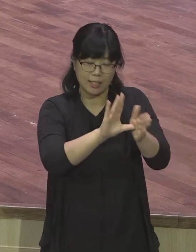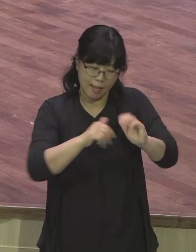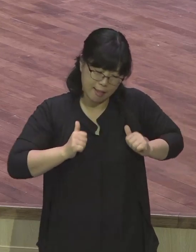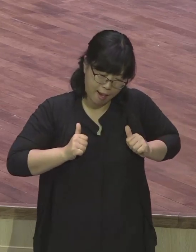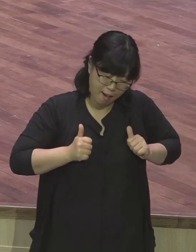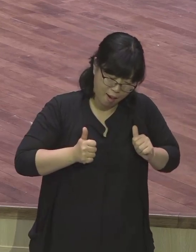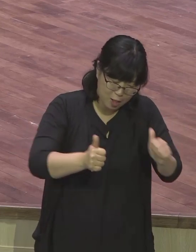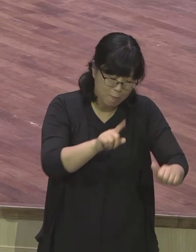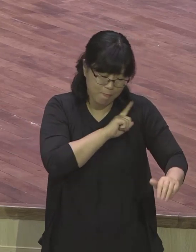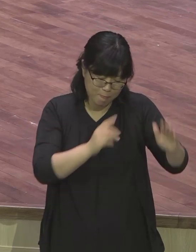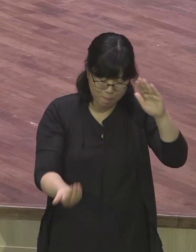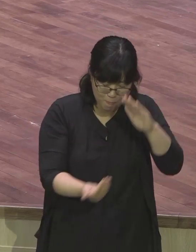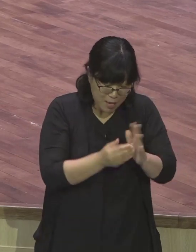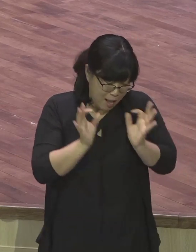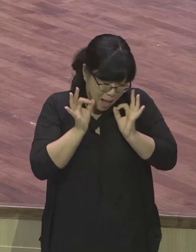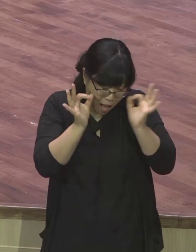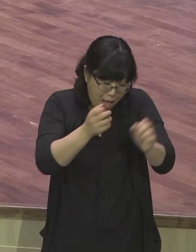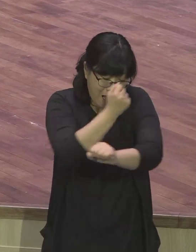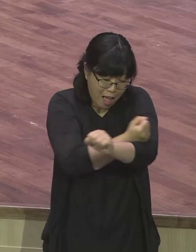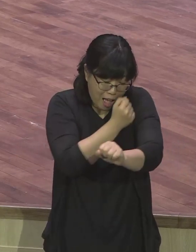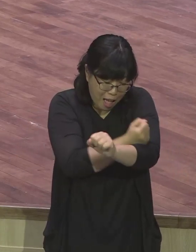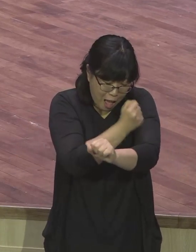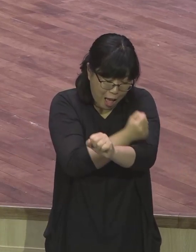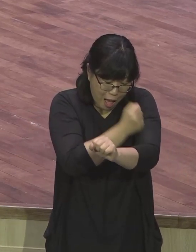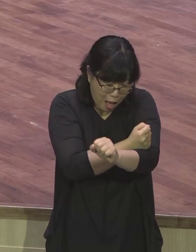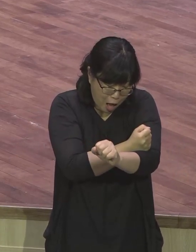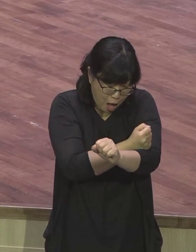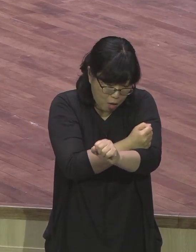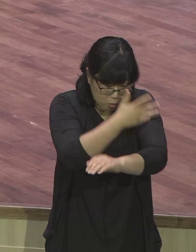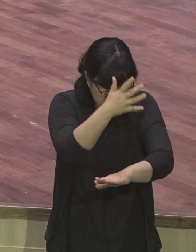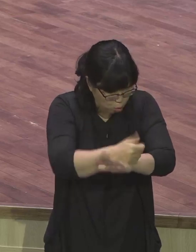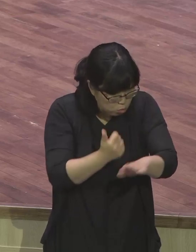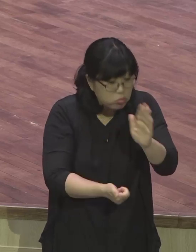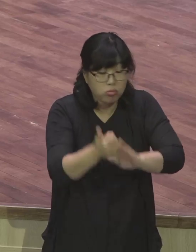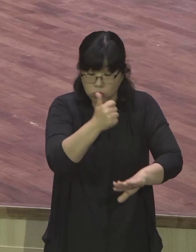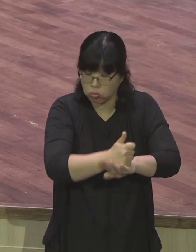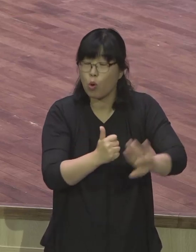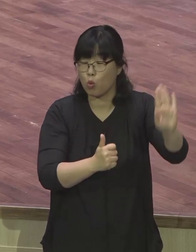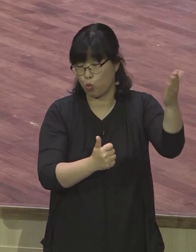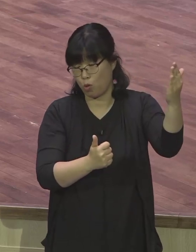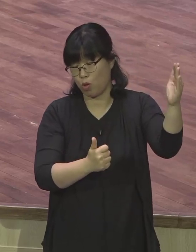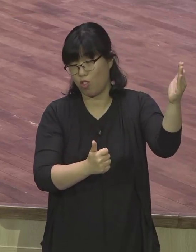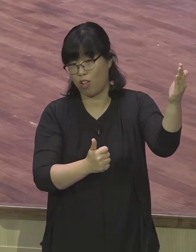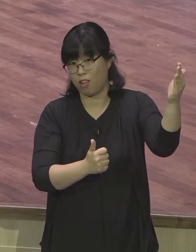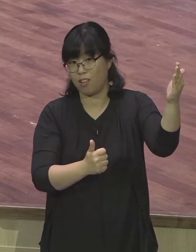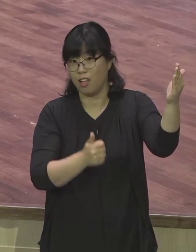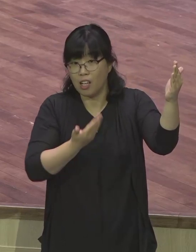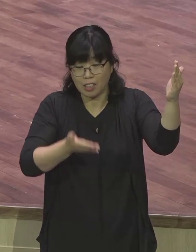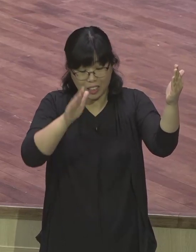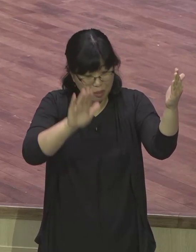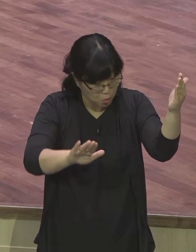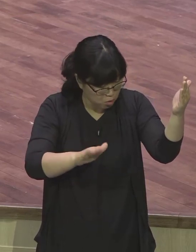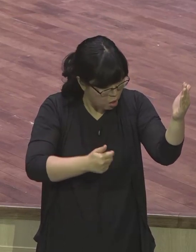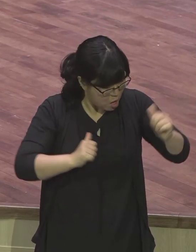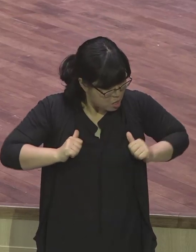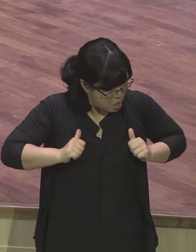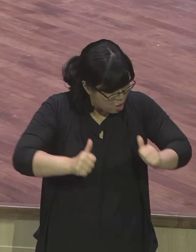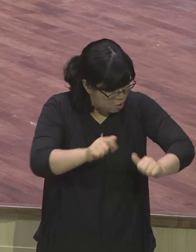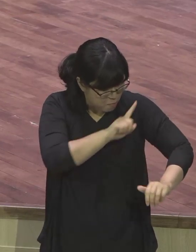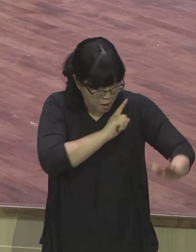응답을 받을 수 있습니다 그러나 그 열심과 최선이 하나님의 계획이 아니라면 성령의